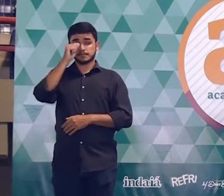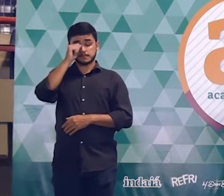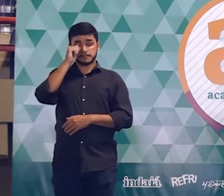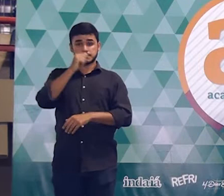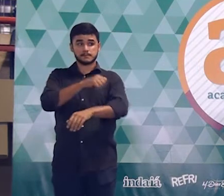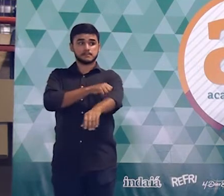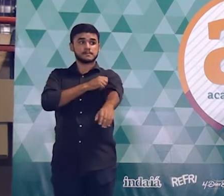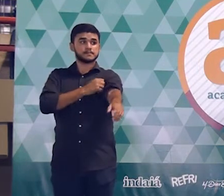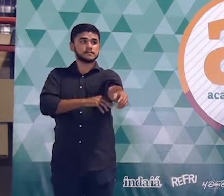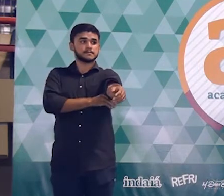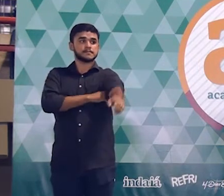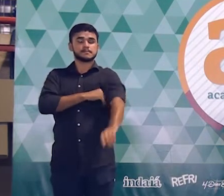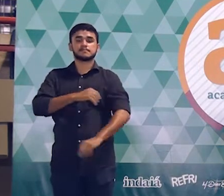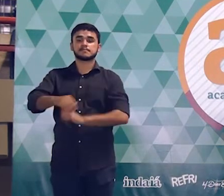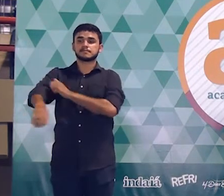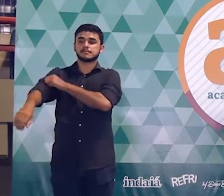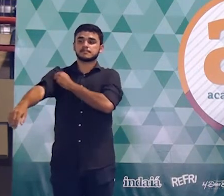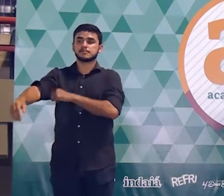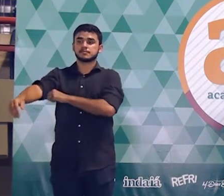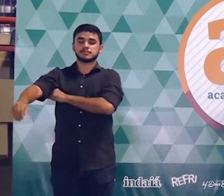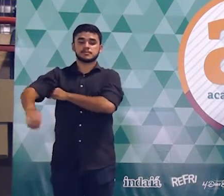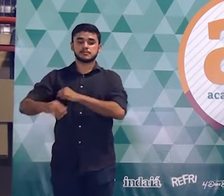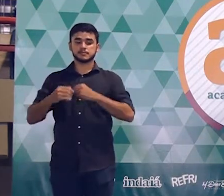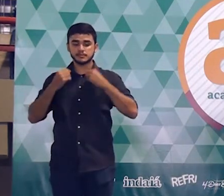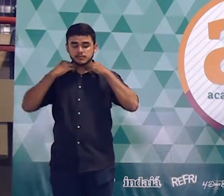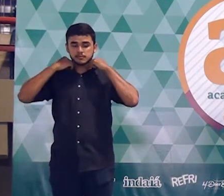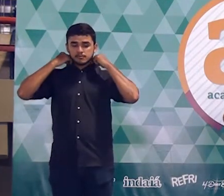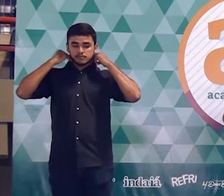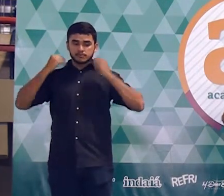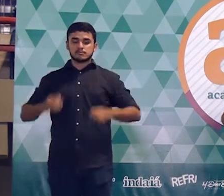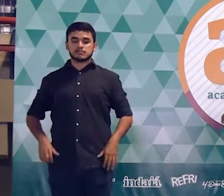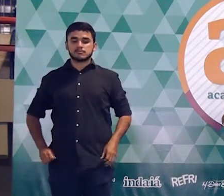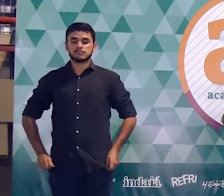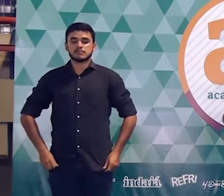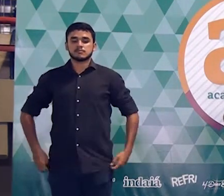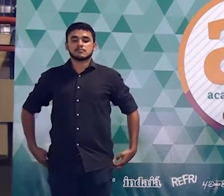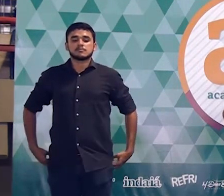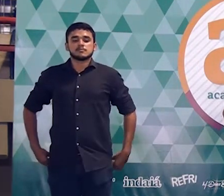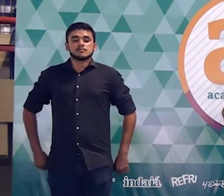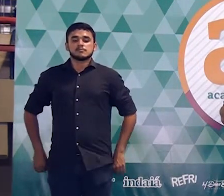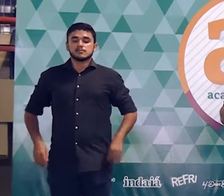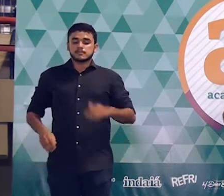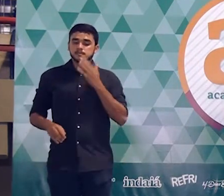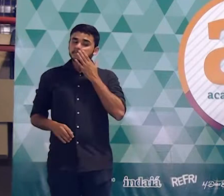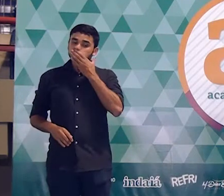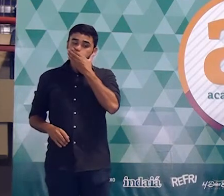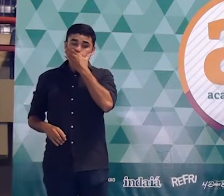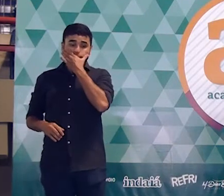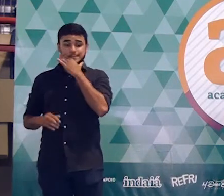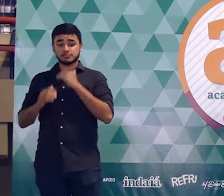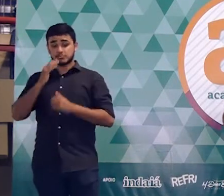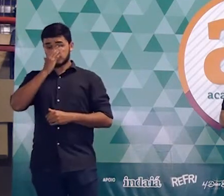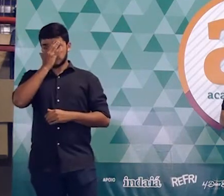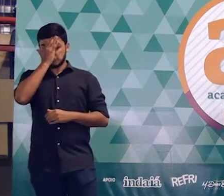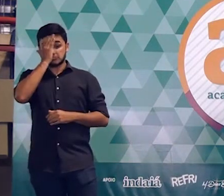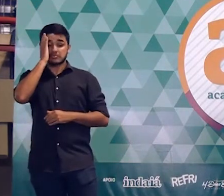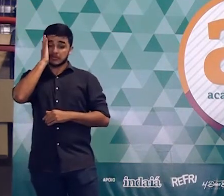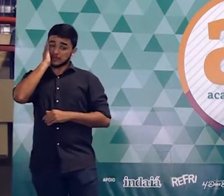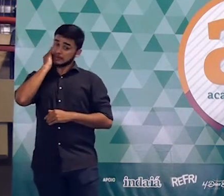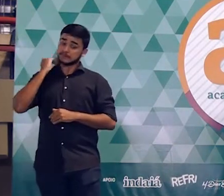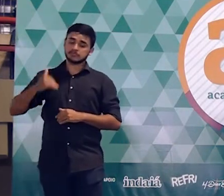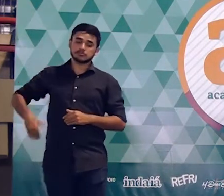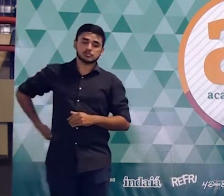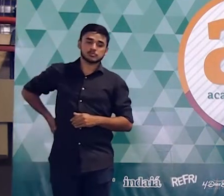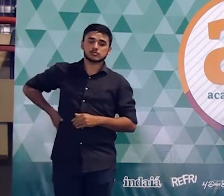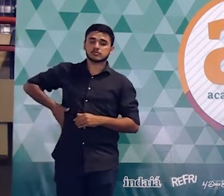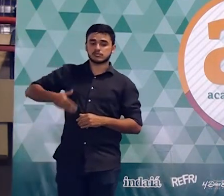Vamos lá, gente. Página de número 30, questão de número 1. Antes da gente começar, só mostrar pra